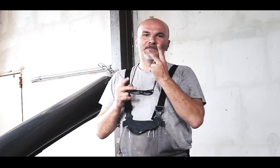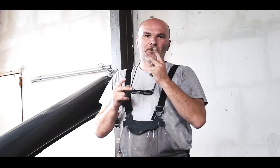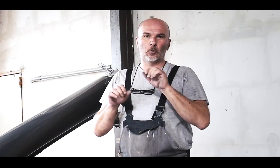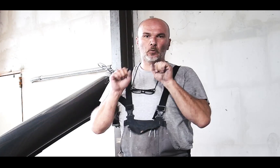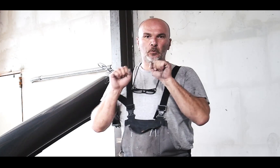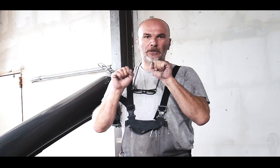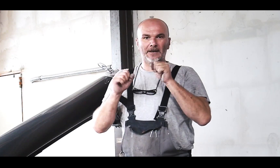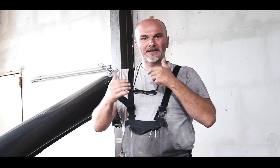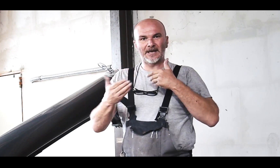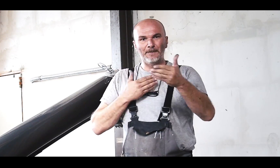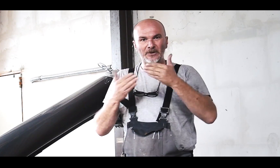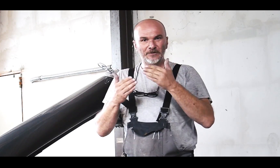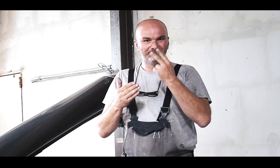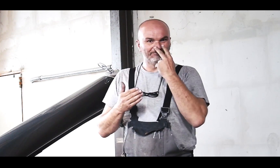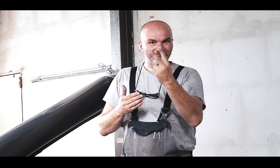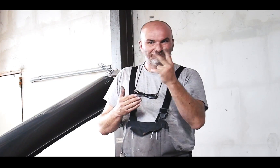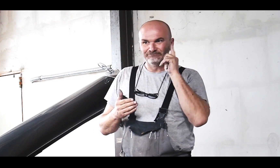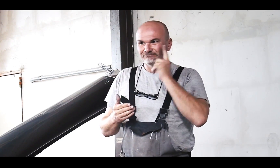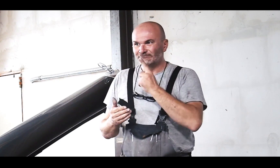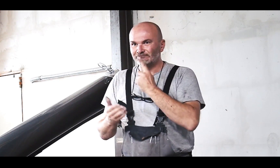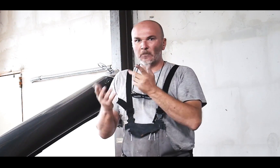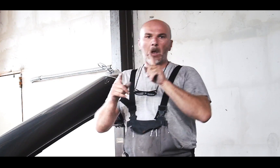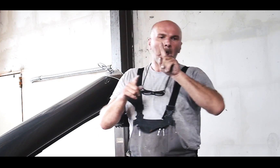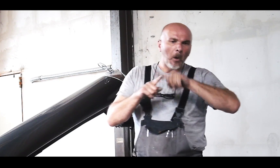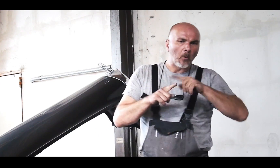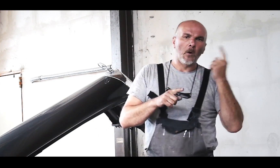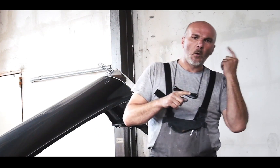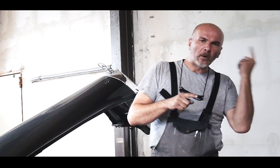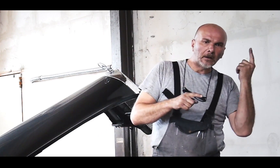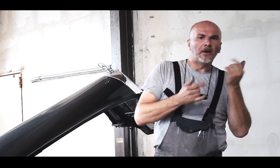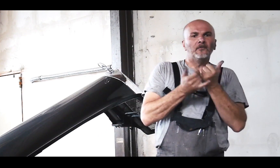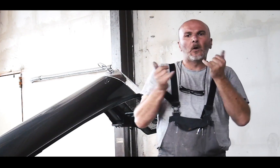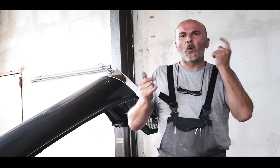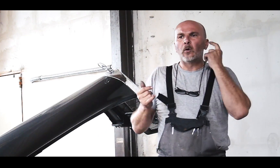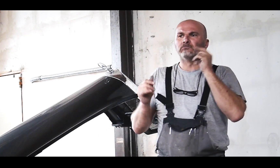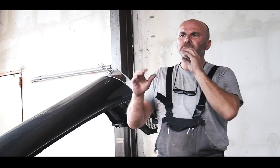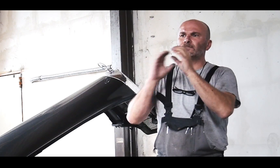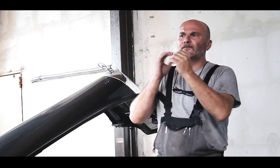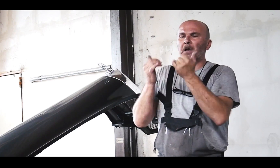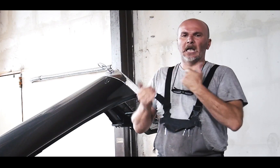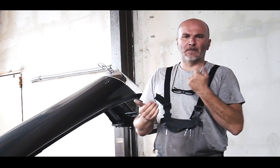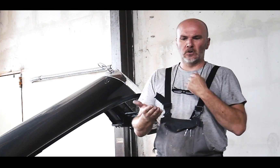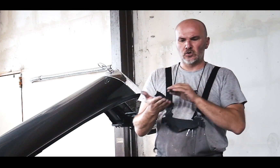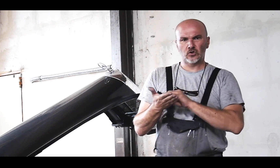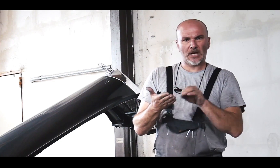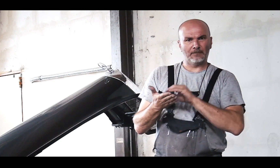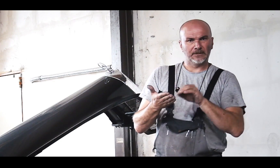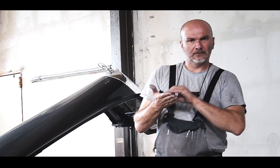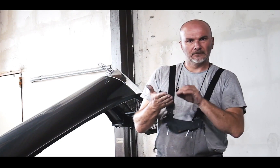Die Beratung meiner gehörlosen und hörenden Kundinnen ist sehr wichtig. Mit den hörenden Kundinnen kommuniziere ich schriftlich.